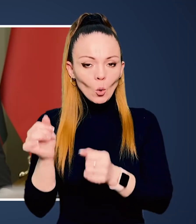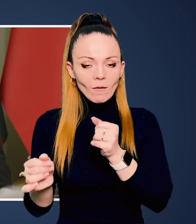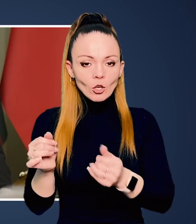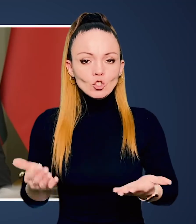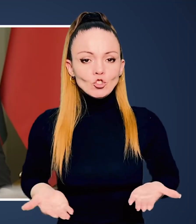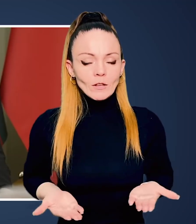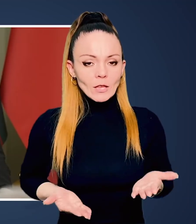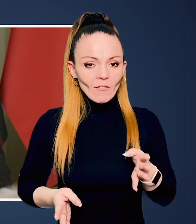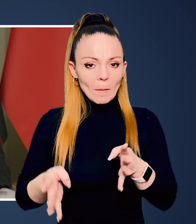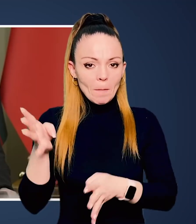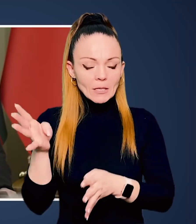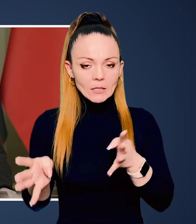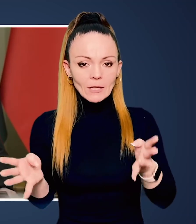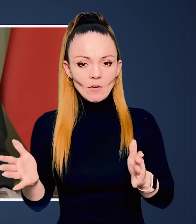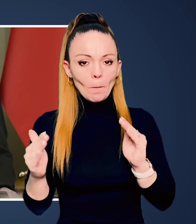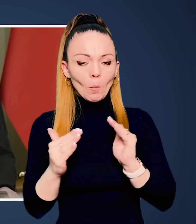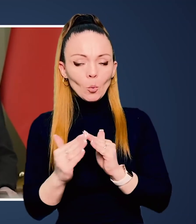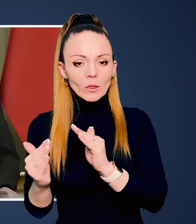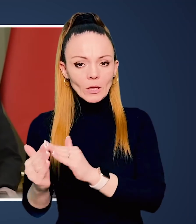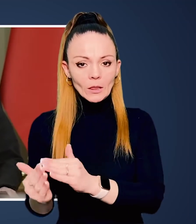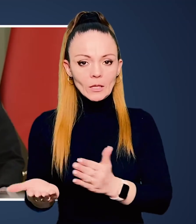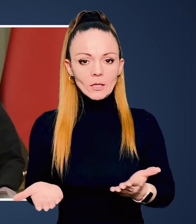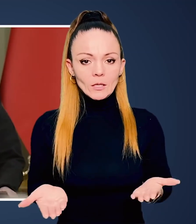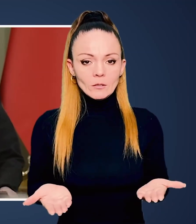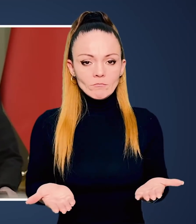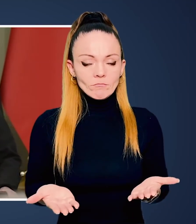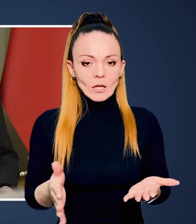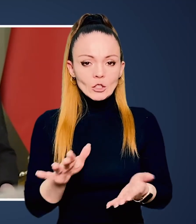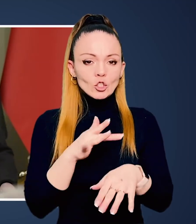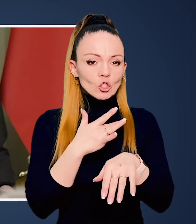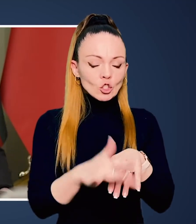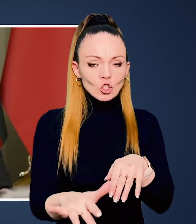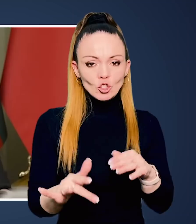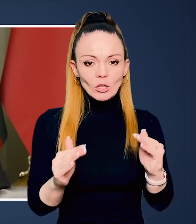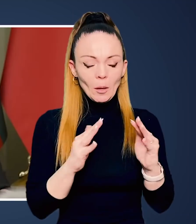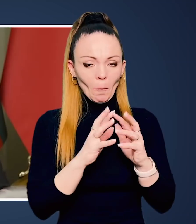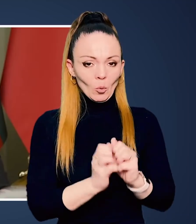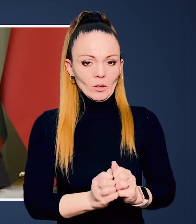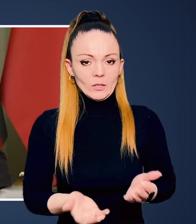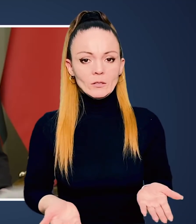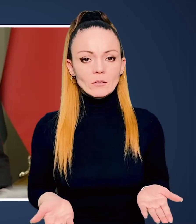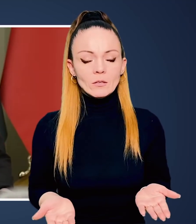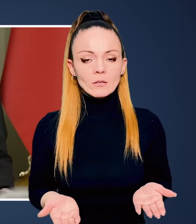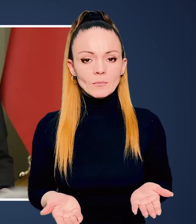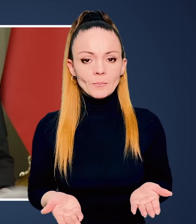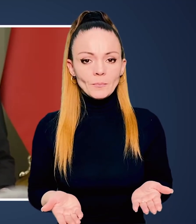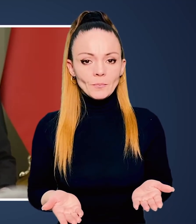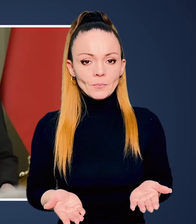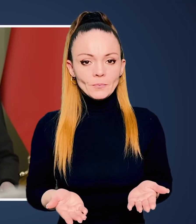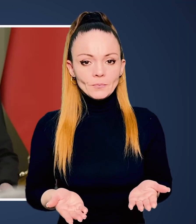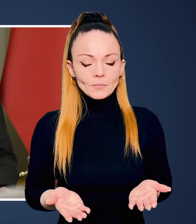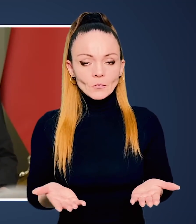Бомбардовані житлові масиви, будинки, знищені будинки,